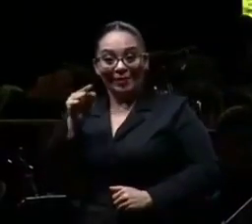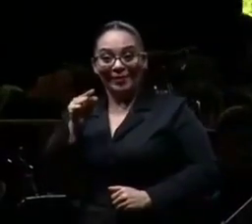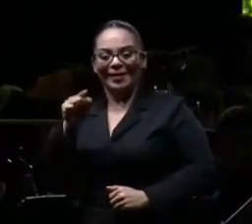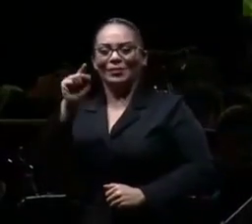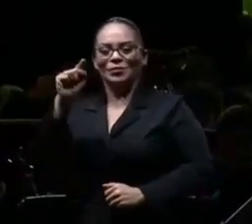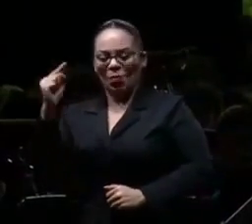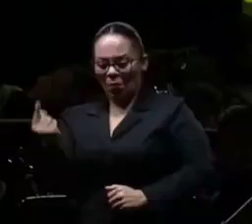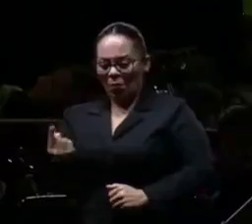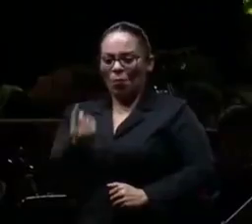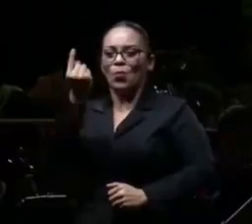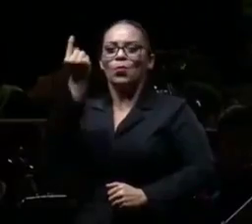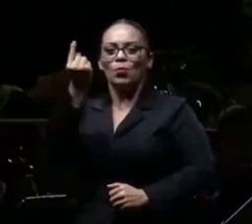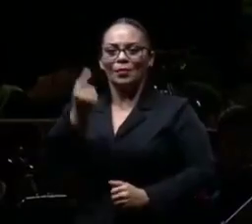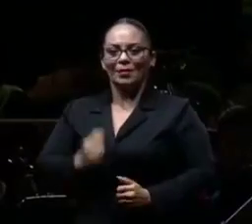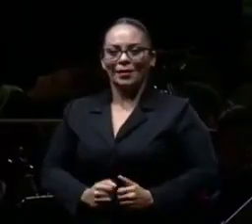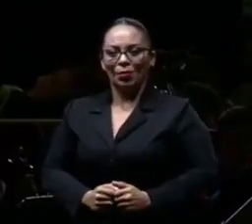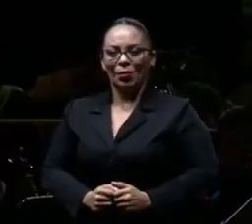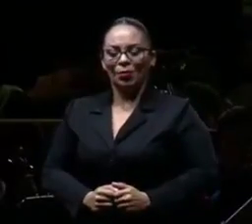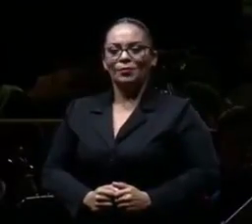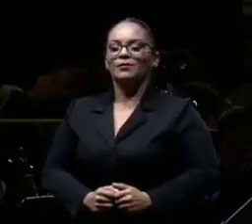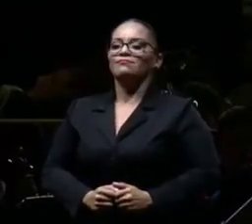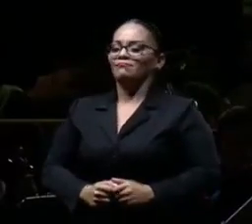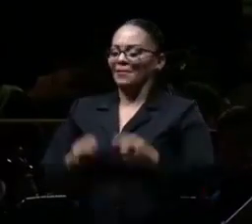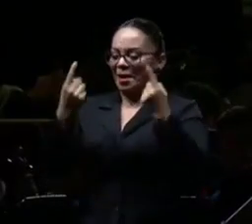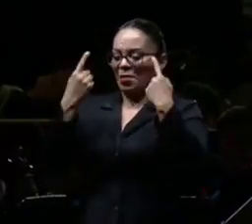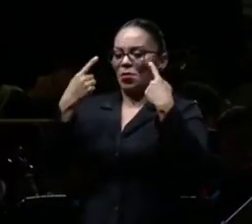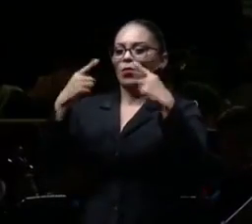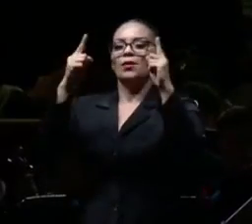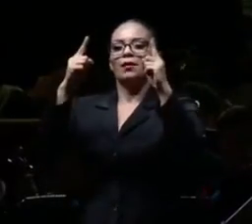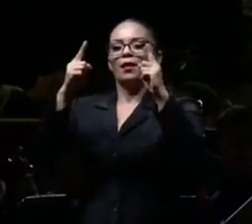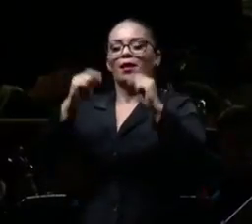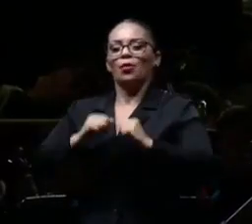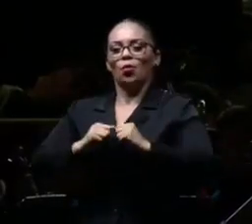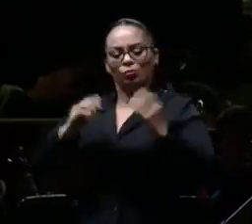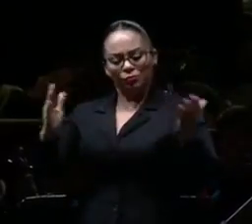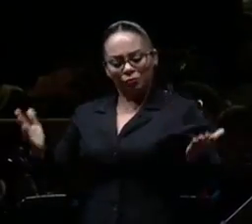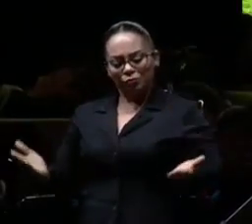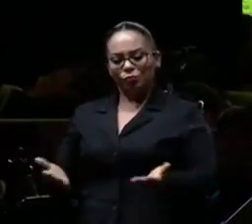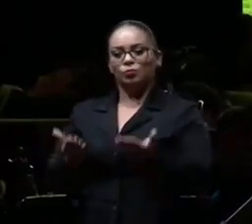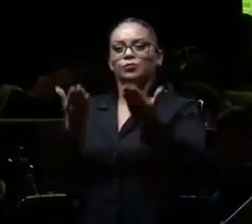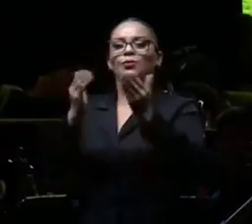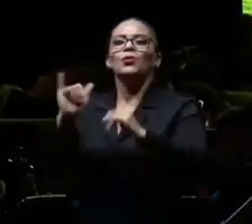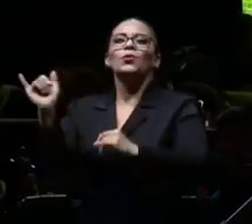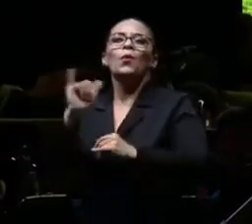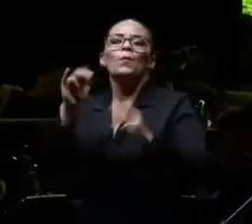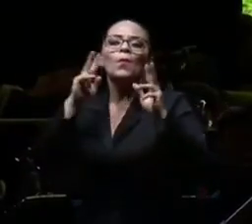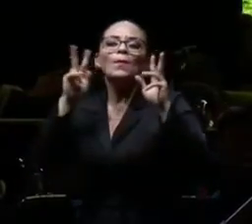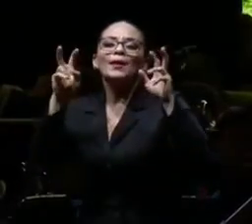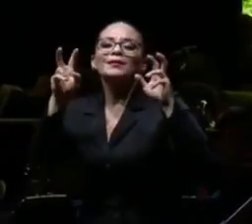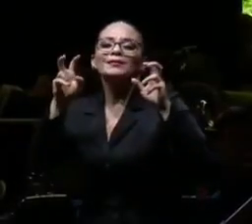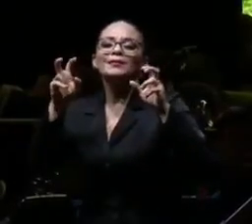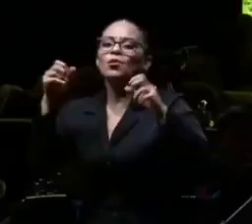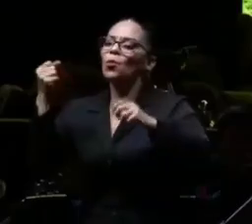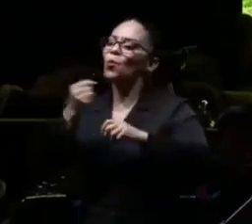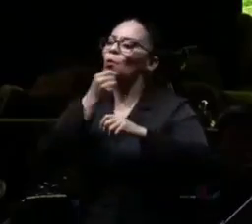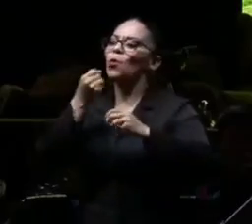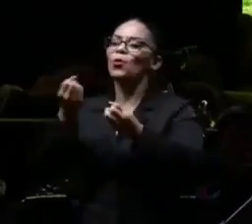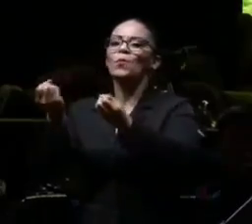única, se ha levantado como un coro multietnico,